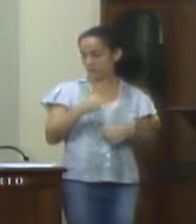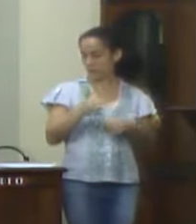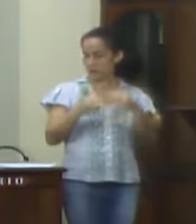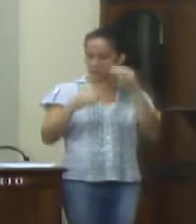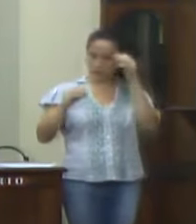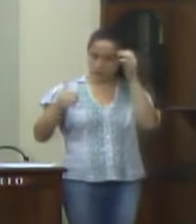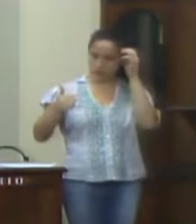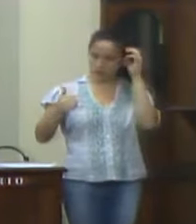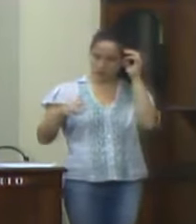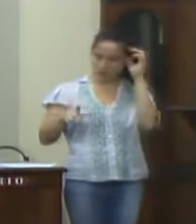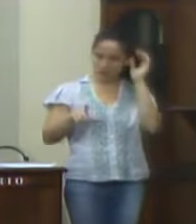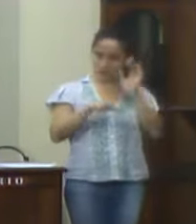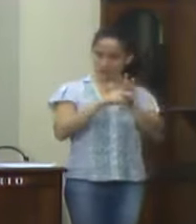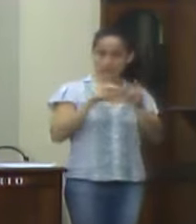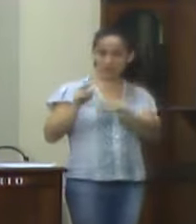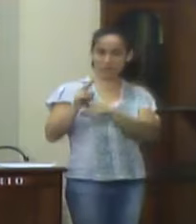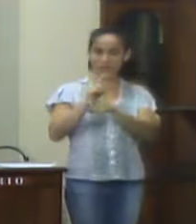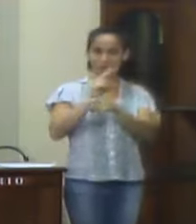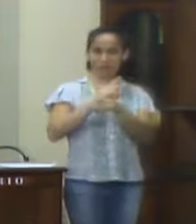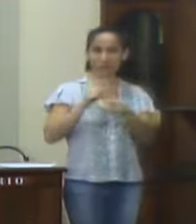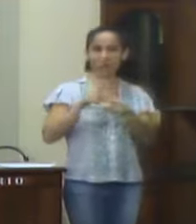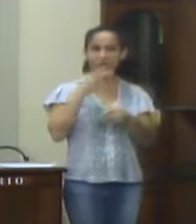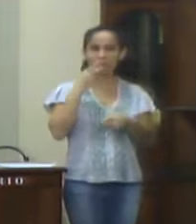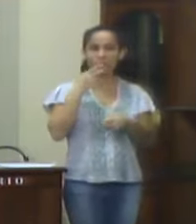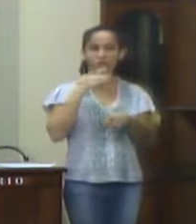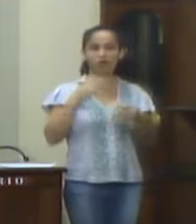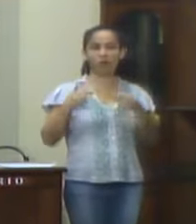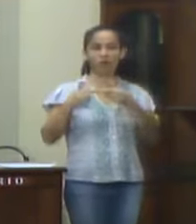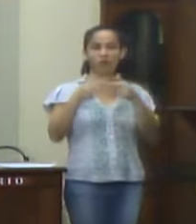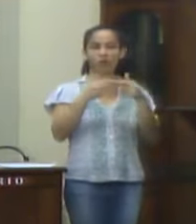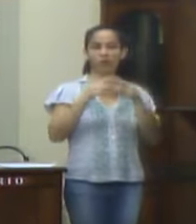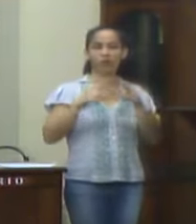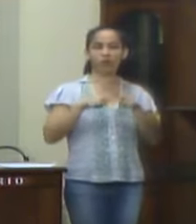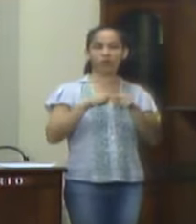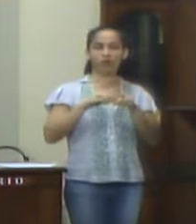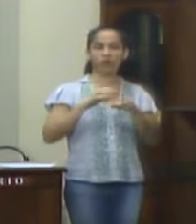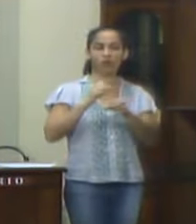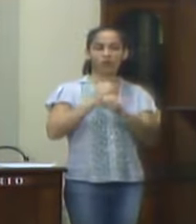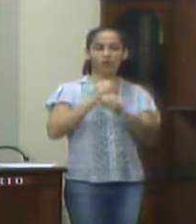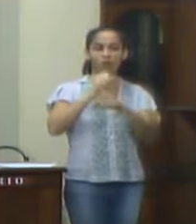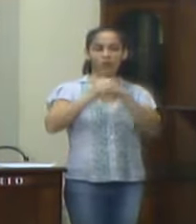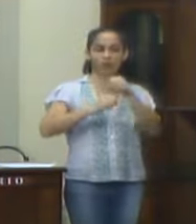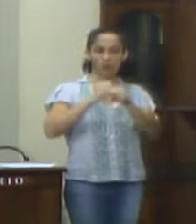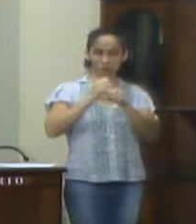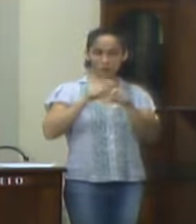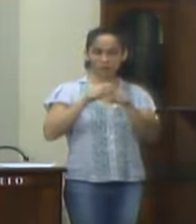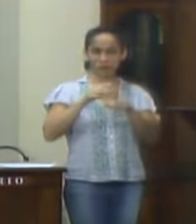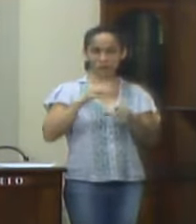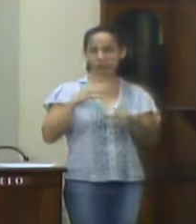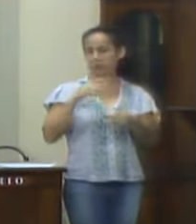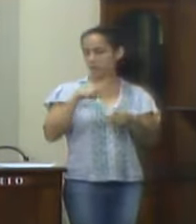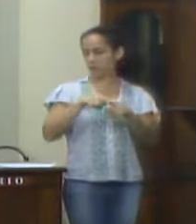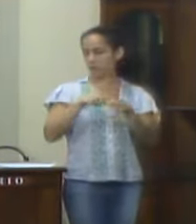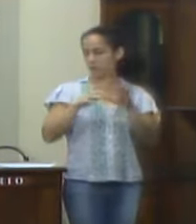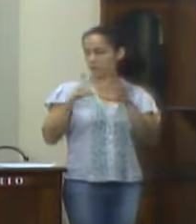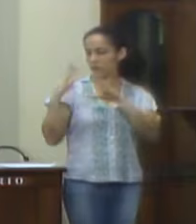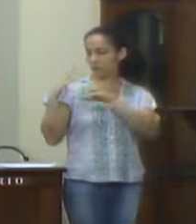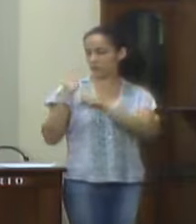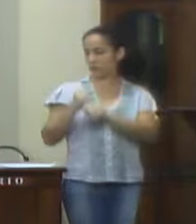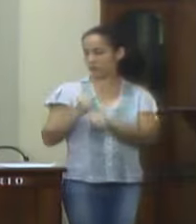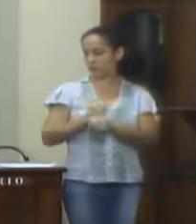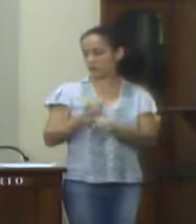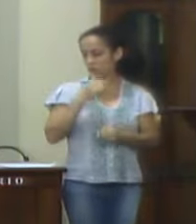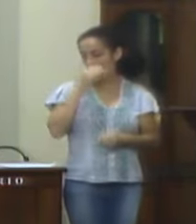Lei de Responsabilidade Fiscal, que determina a compatibilidade entre plano plurianual, lei de diretrizes orçamentárias e a lei orçamentária anual.